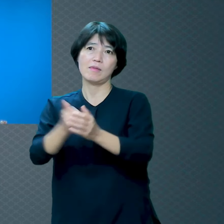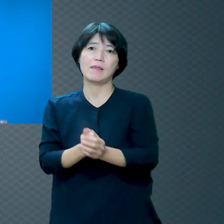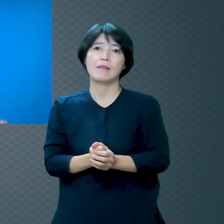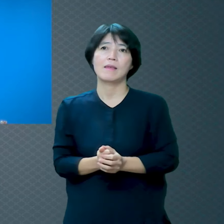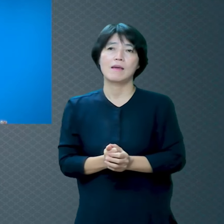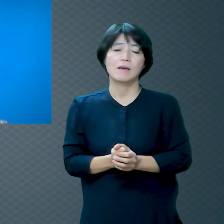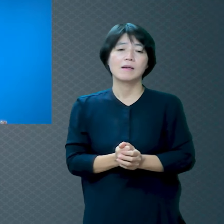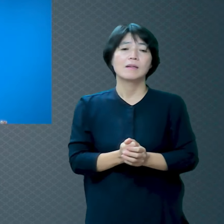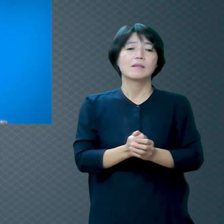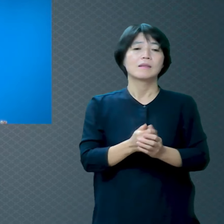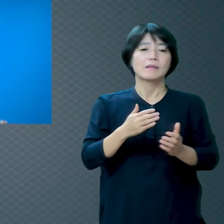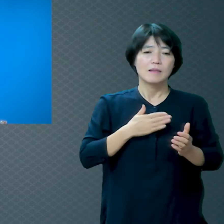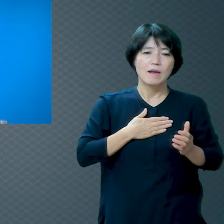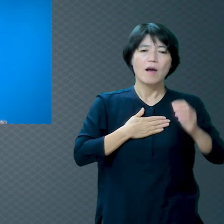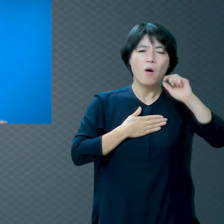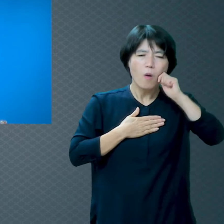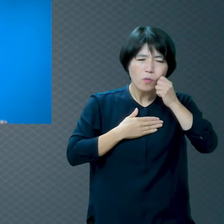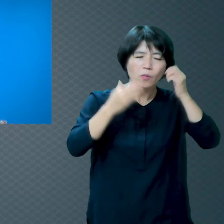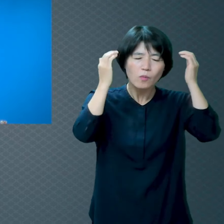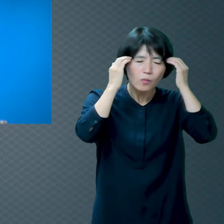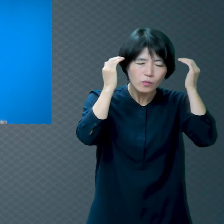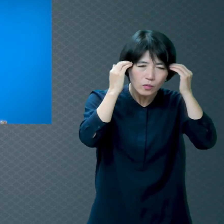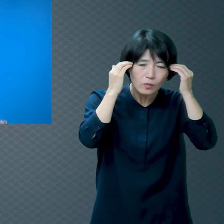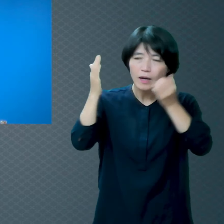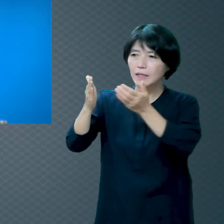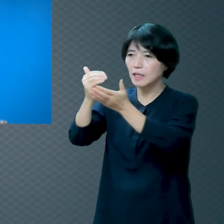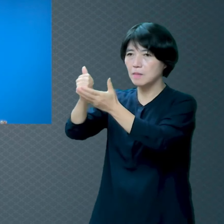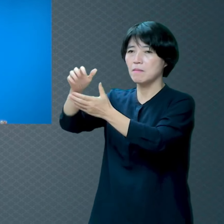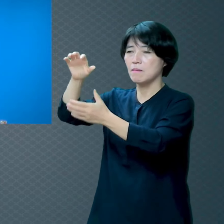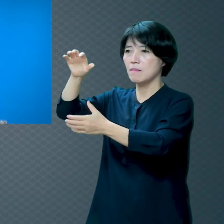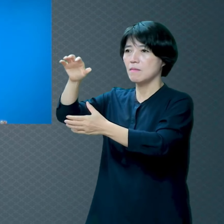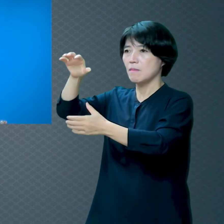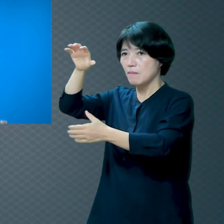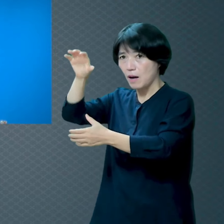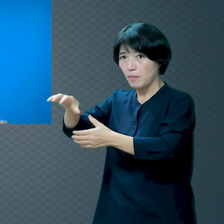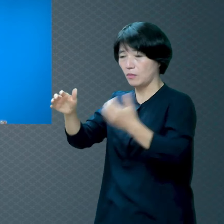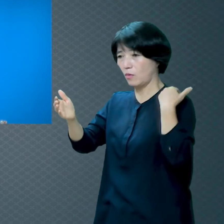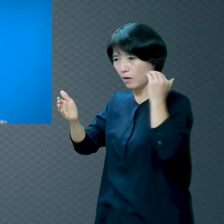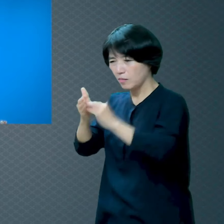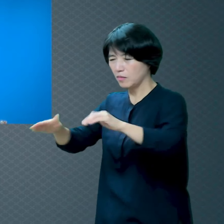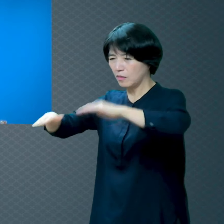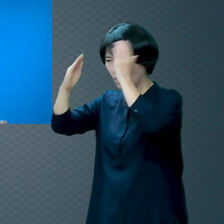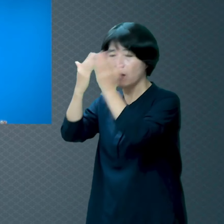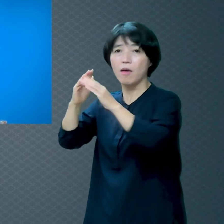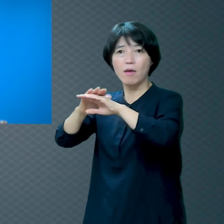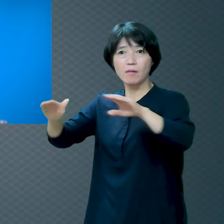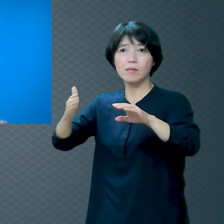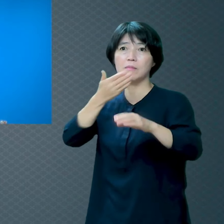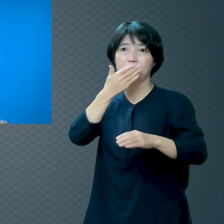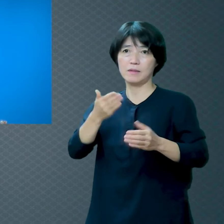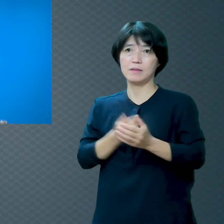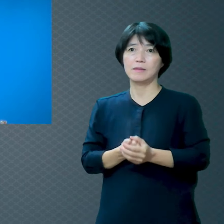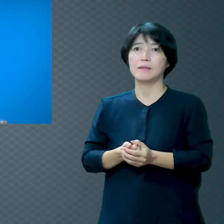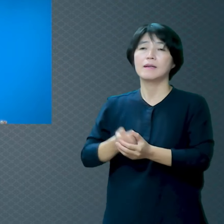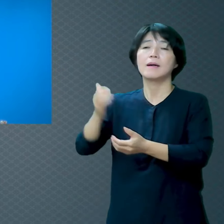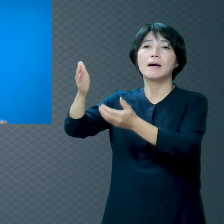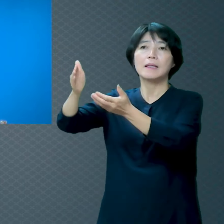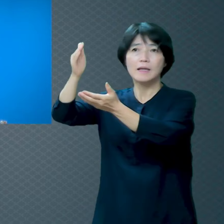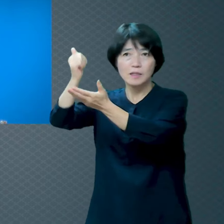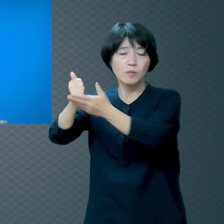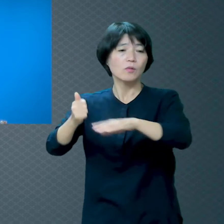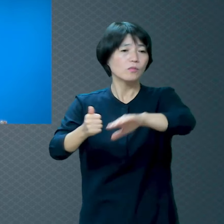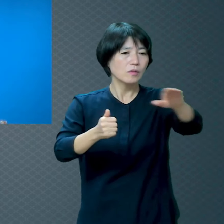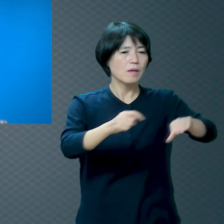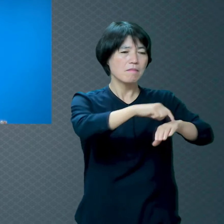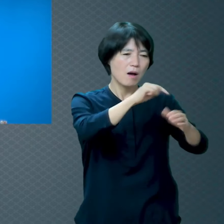나의 어려움이 해결이 안 될까요? 나의 괴로움이 해결 안 되겠습니까? 하나님이 그 부분을